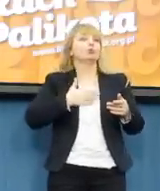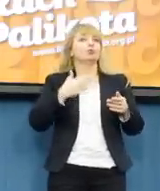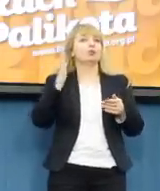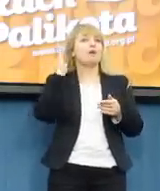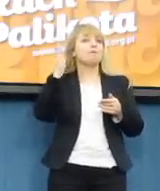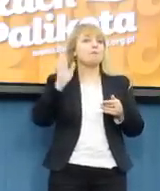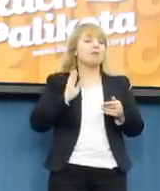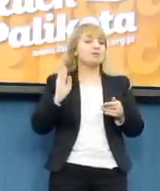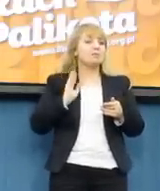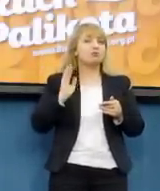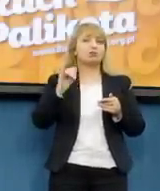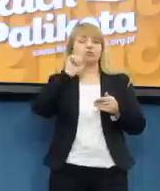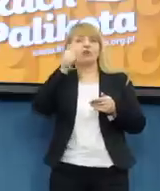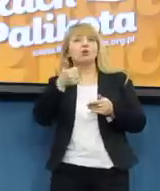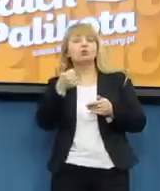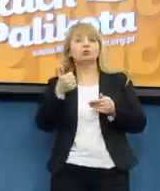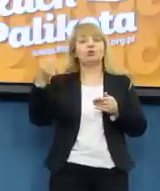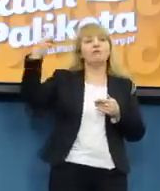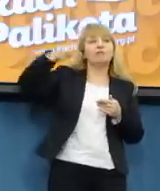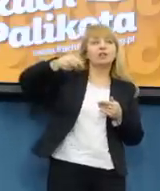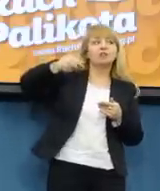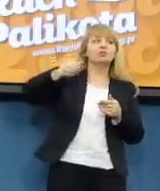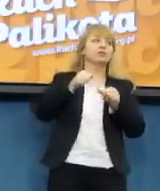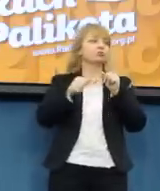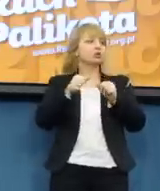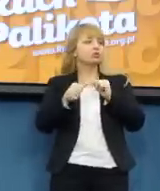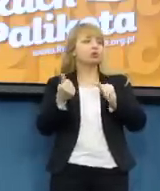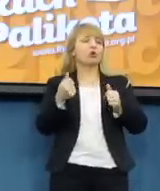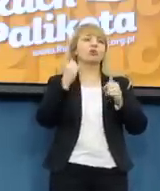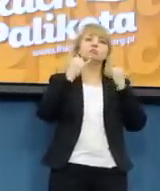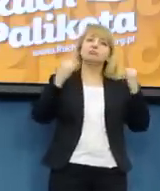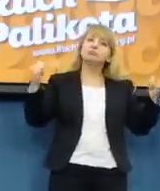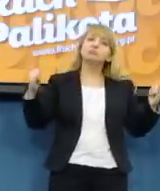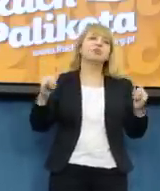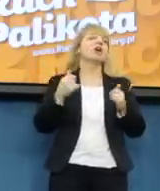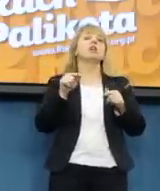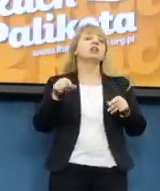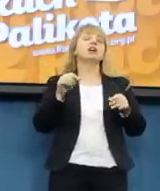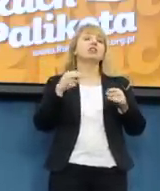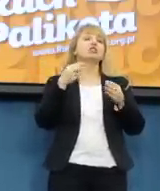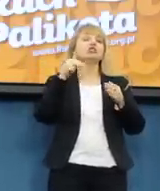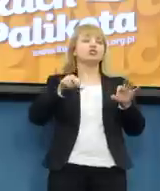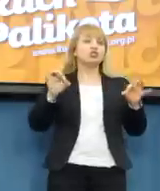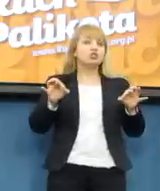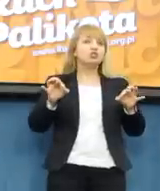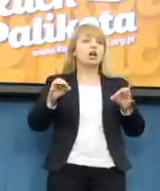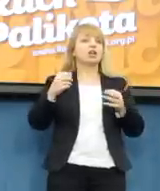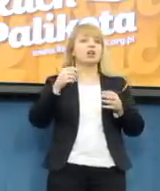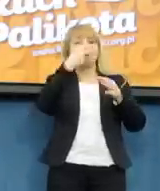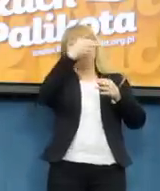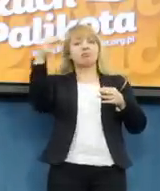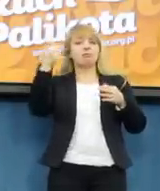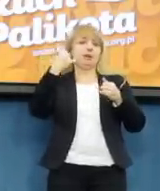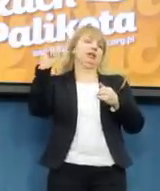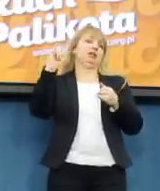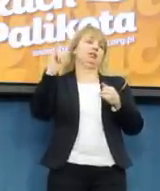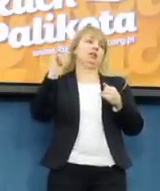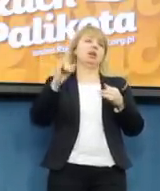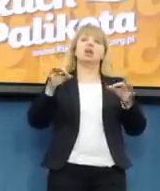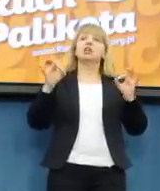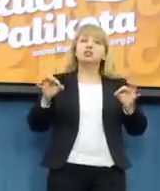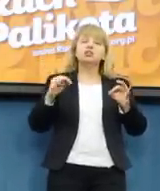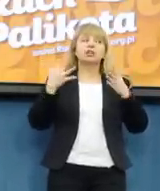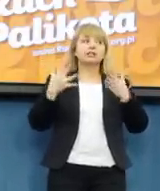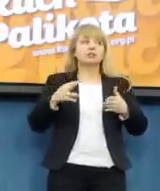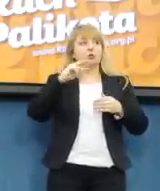finansowanie przedszkoli, żłobków, ale to jest nie temat dzisiejszej konferencji prasowej. Także dzisiaj chcielibyśmy, abyście Państwo powiedzieli,